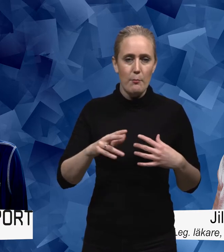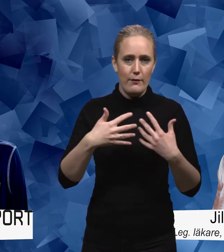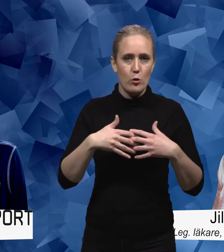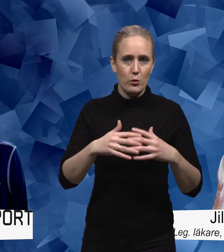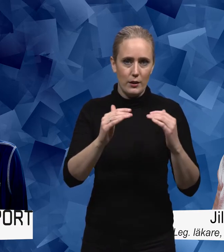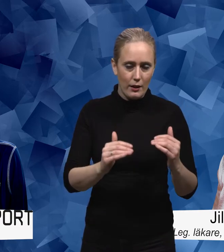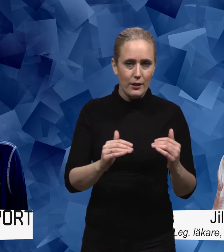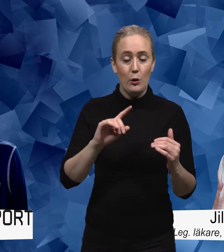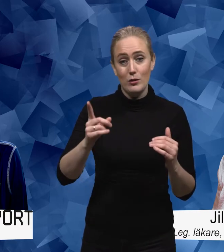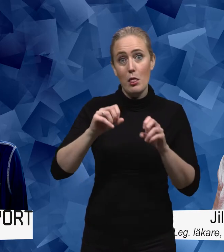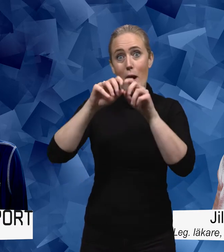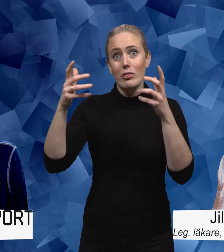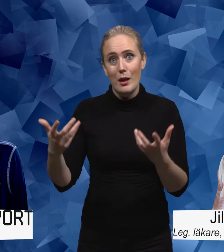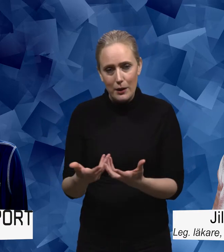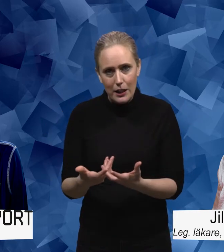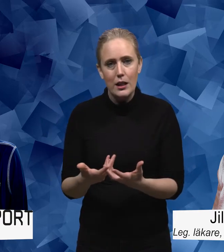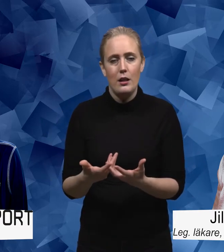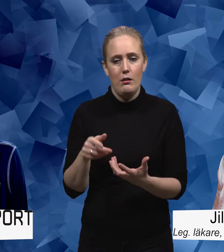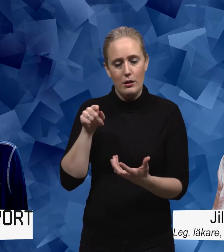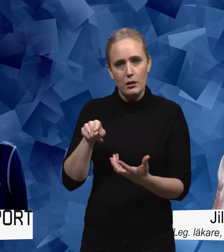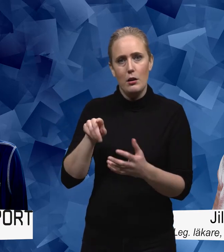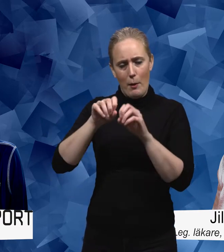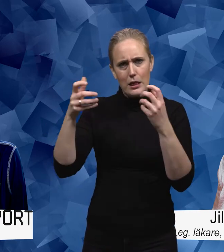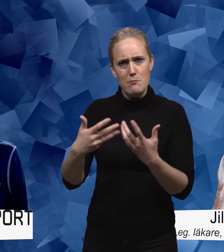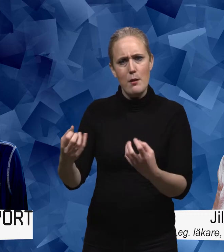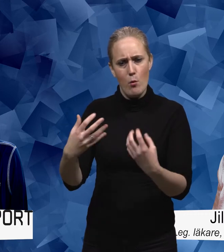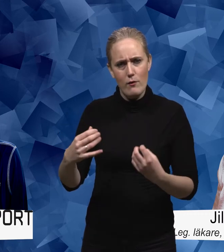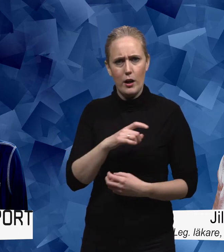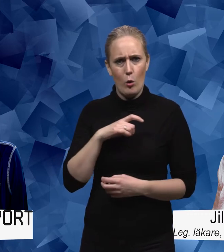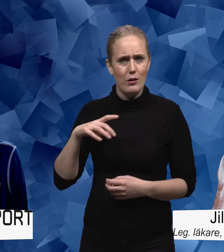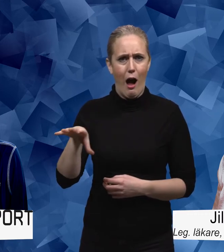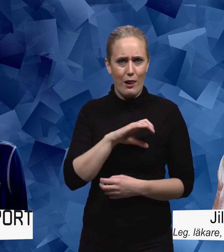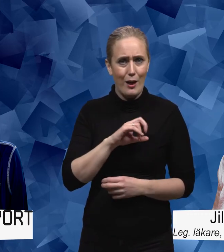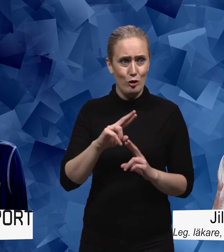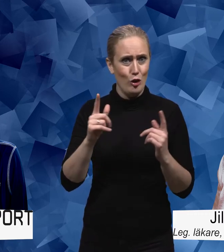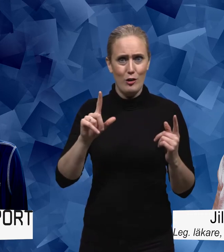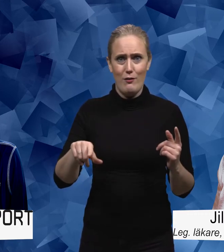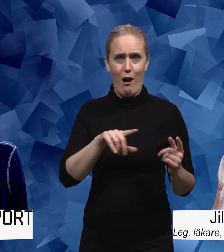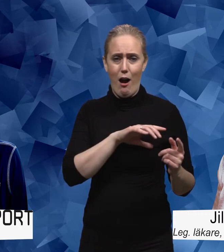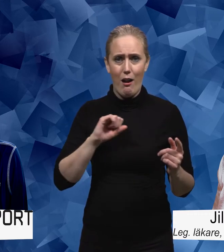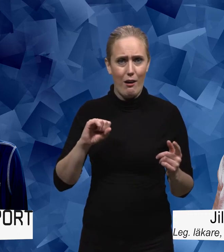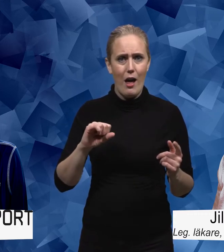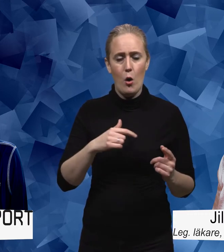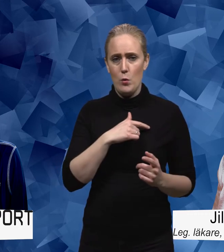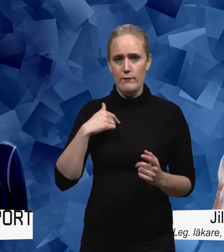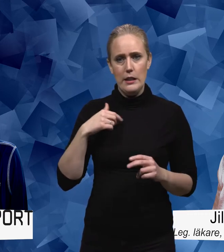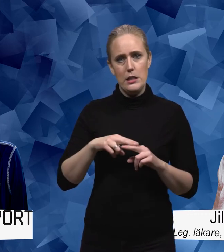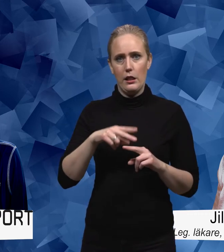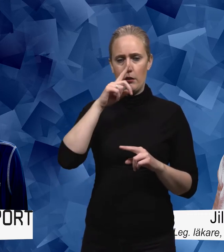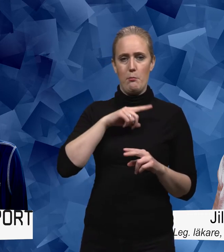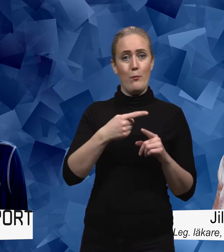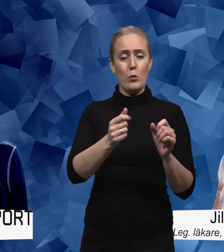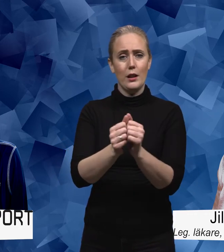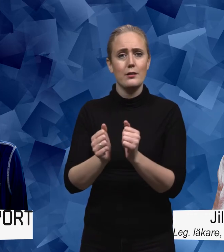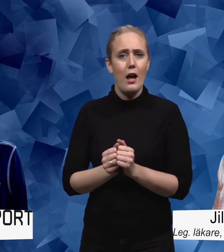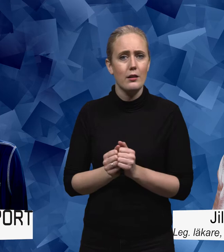att leva under en pandemi. Det är ingen av oss som kan det precis. Det här är nytt för alla och drabbar oss förstås också olika. Så